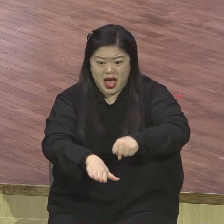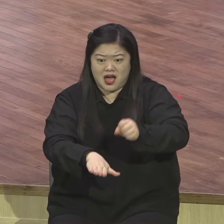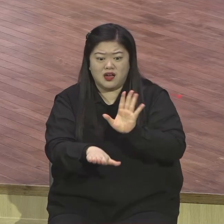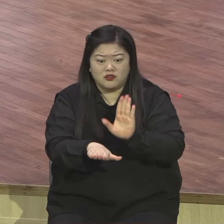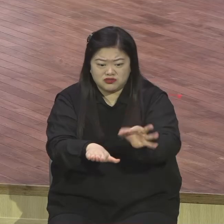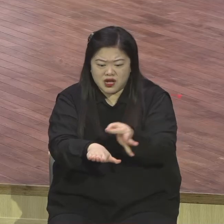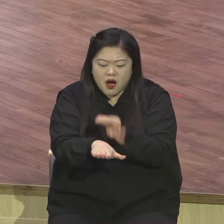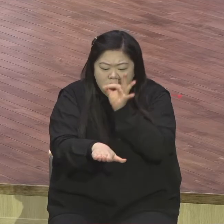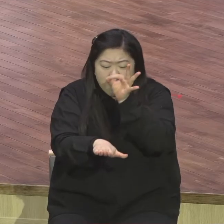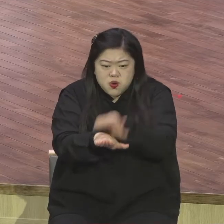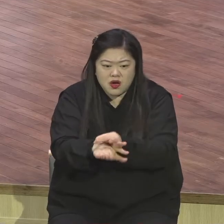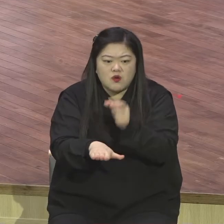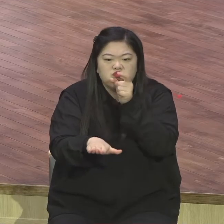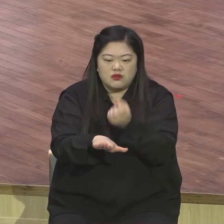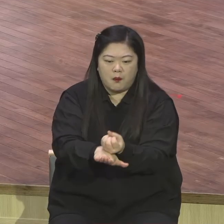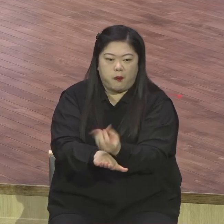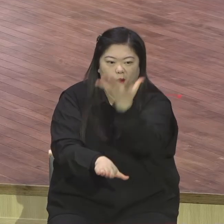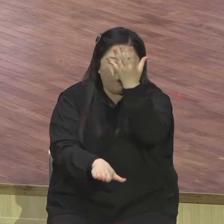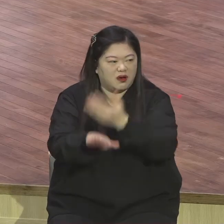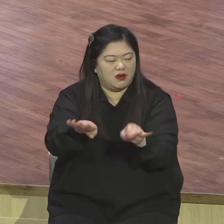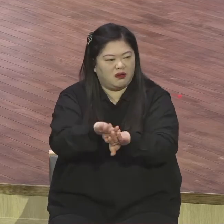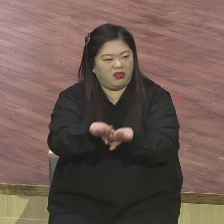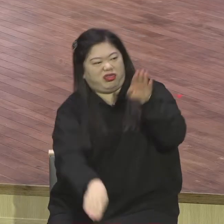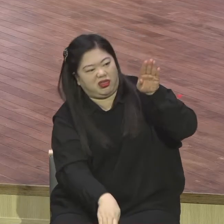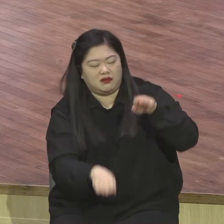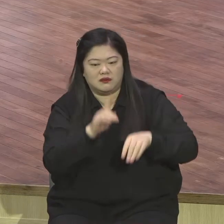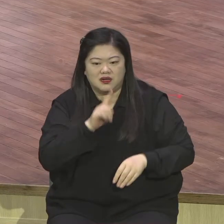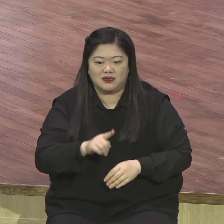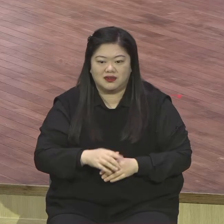웃으려고 하는 얘기예요. 성경에 나온 이야기 아닙니다.